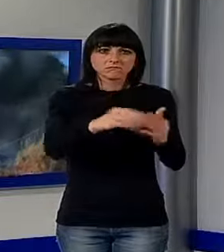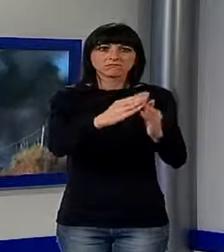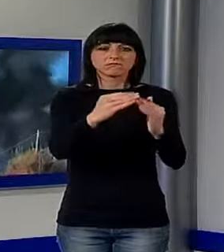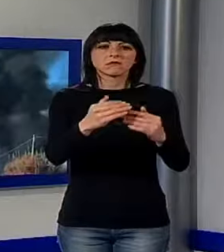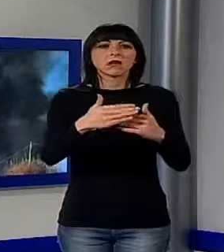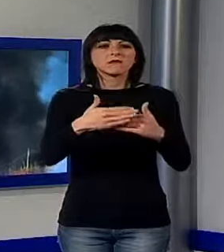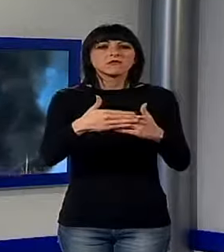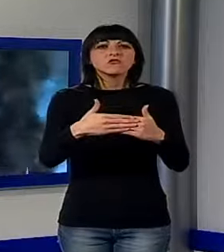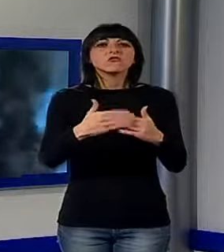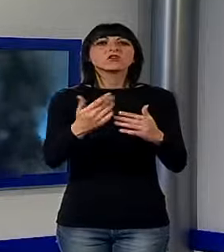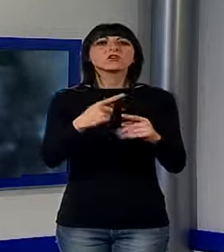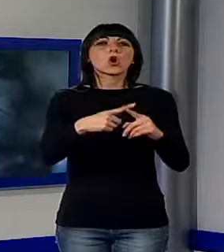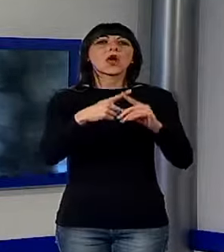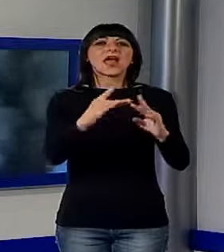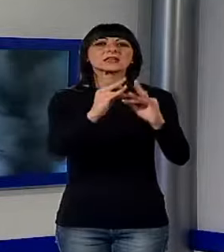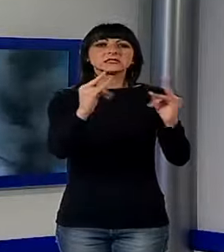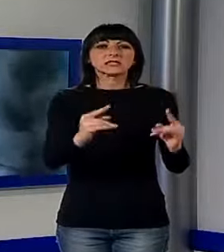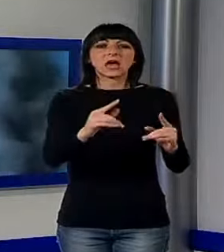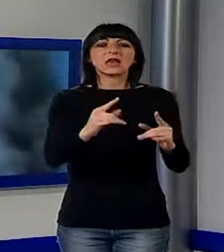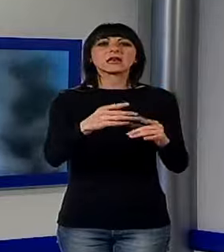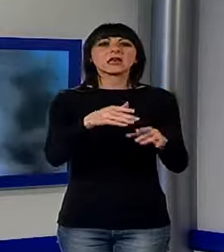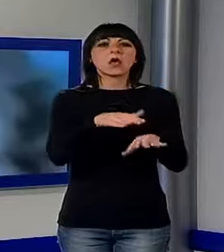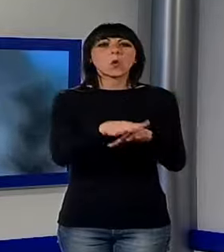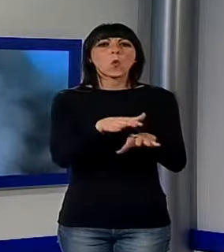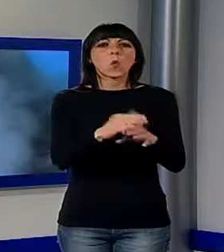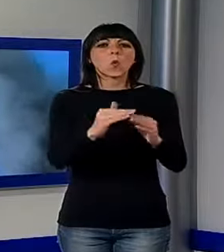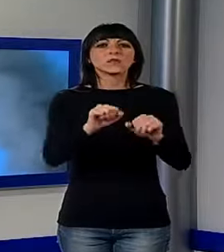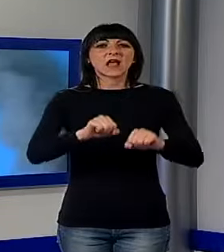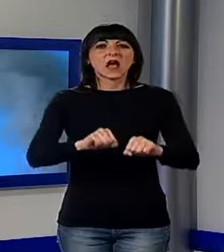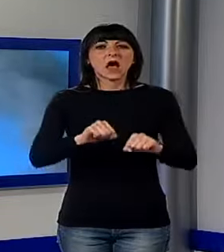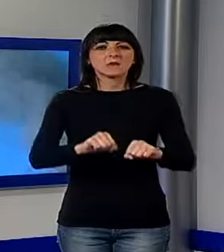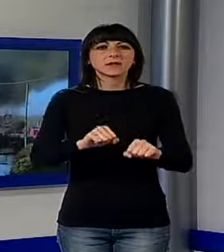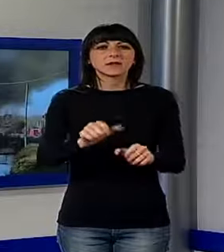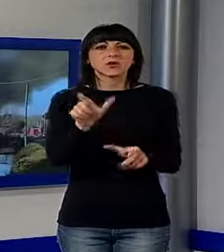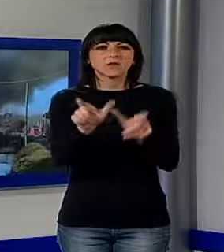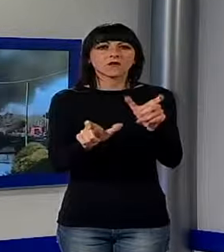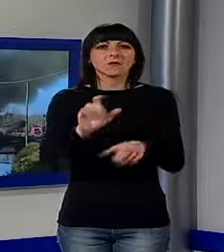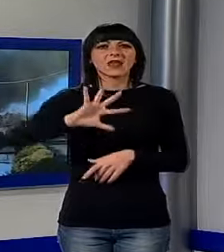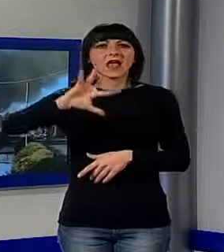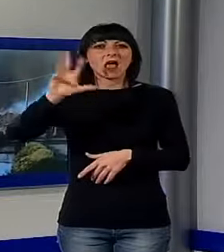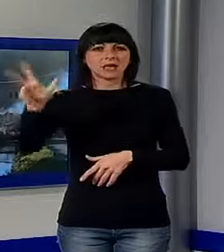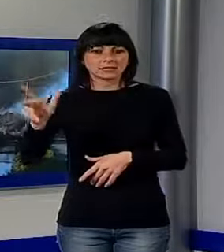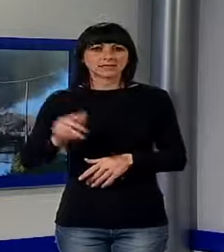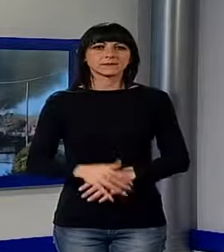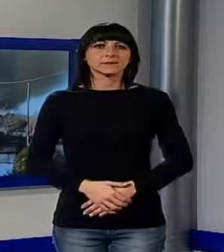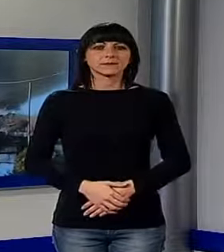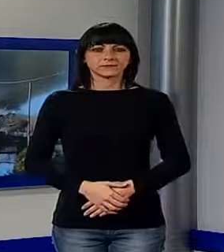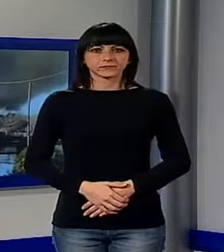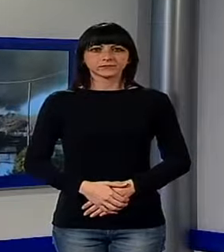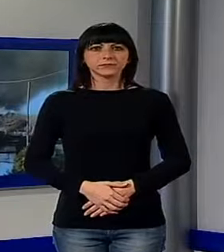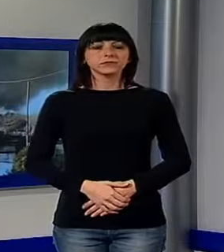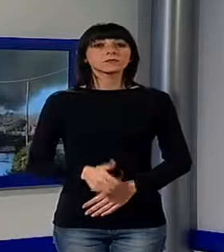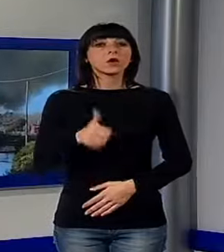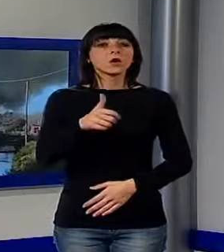vicino ad un'ex serra di vita ad abitazione trasformata da famiglie extracomunitarie. Una di queste